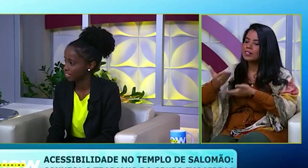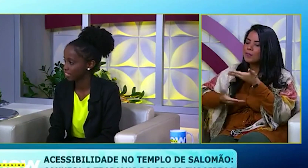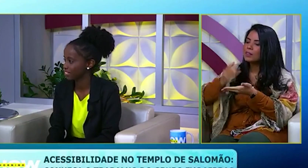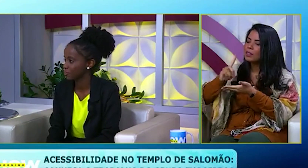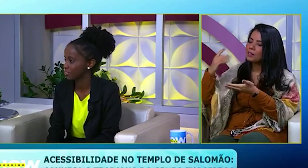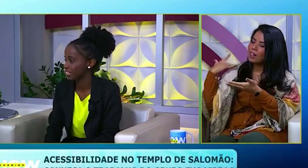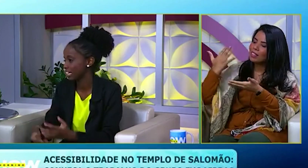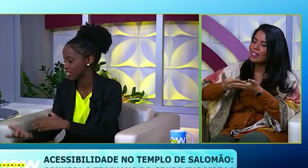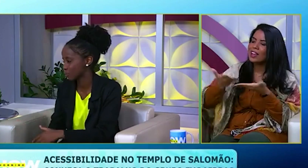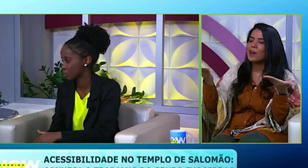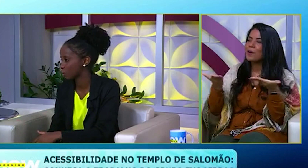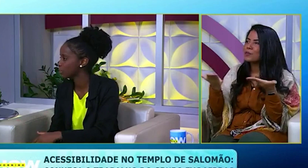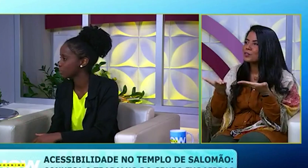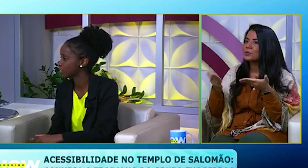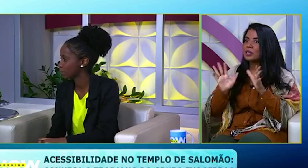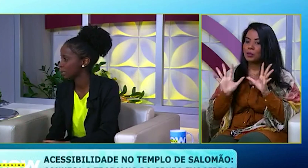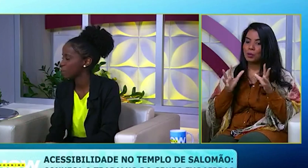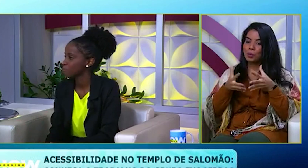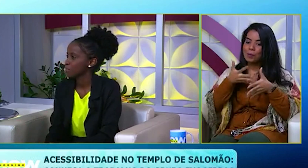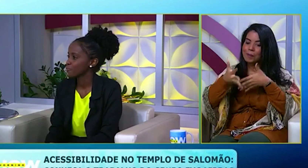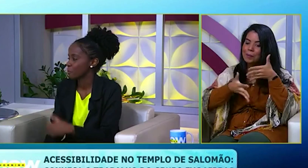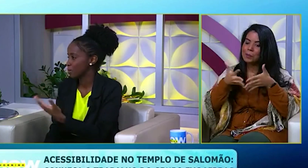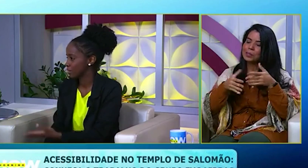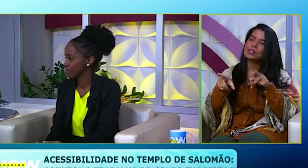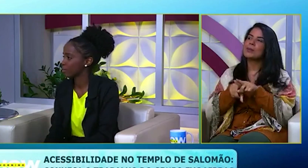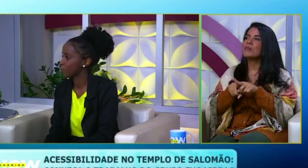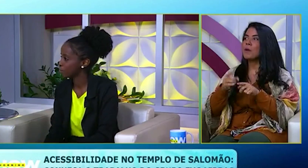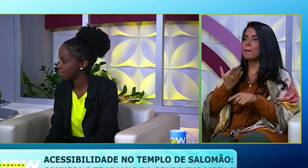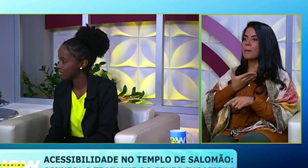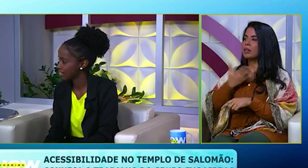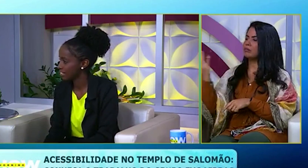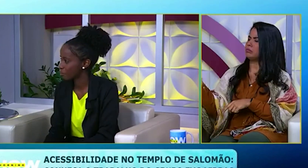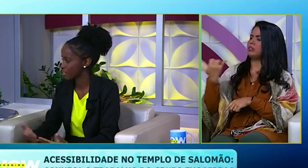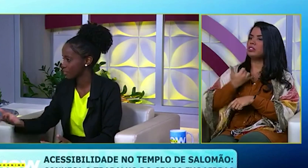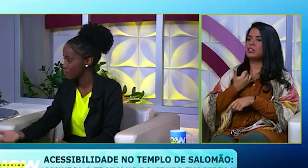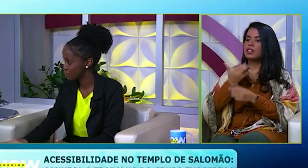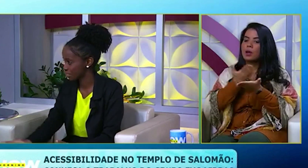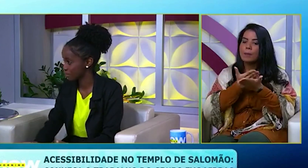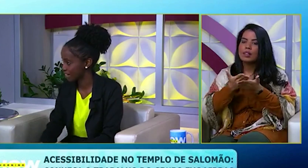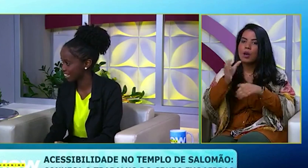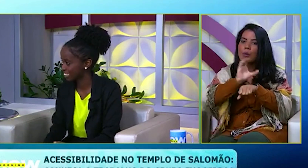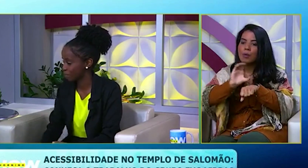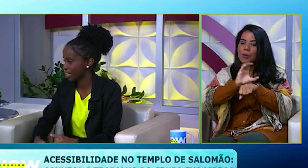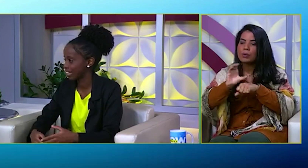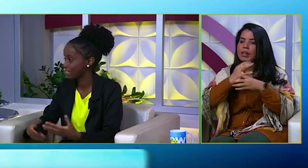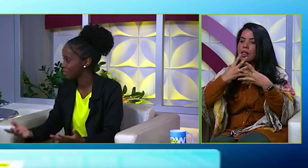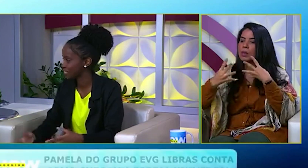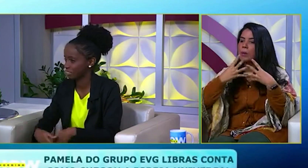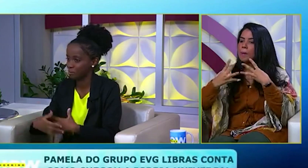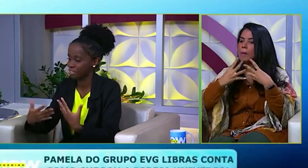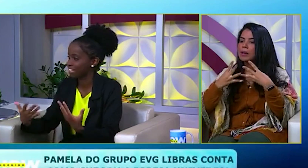Deus até hoje. E a questão do grupo Libras também, Foi uma amiga que falou para mim, Que ia começar um curso aqui no Braz, Para